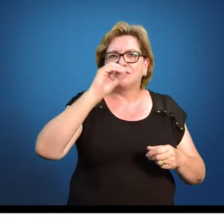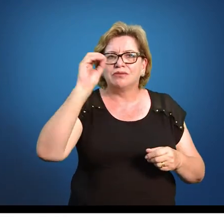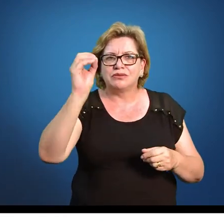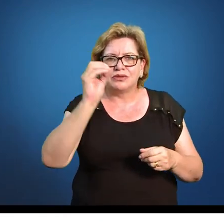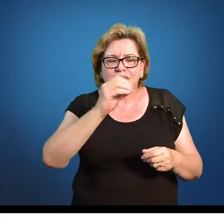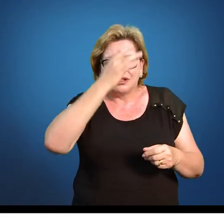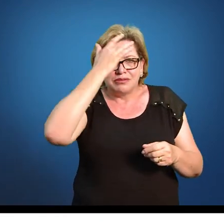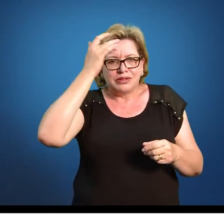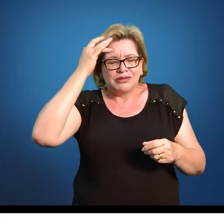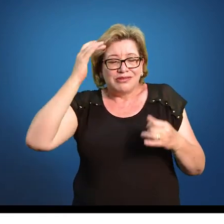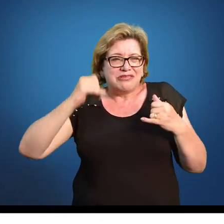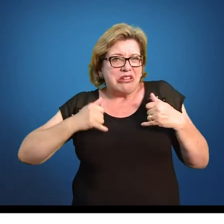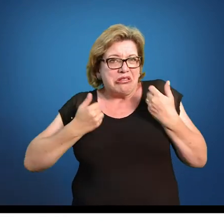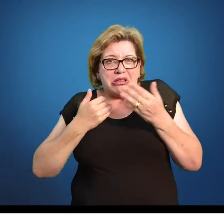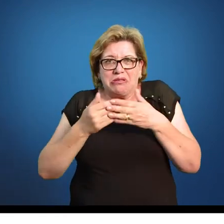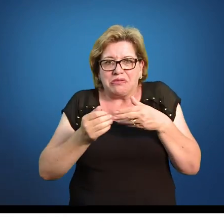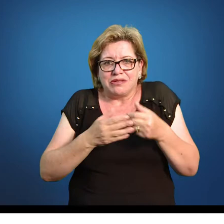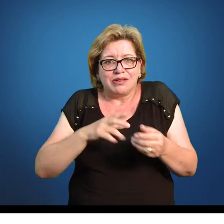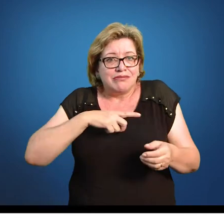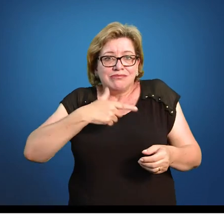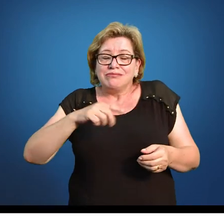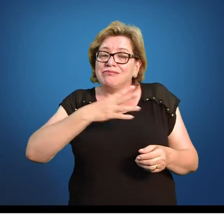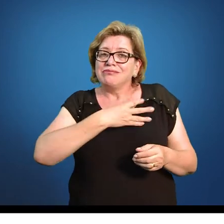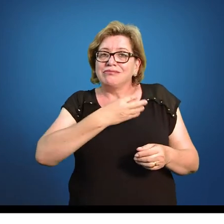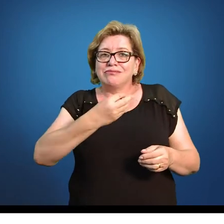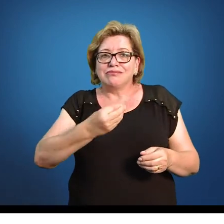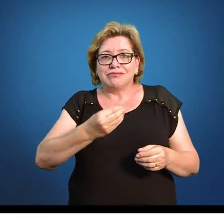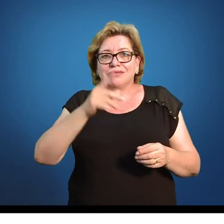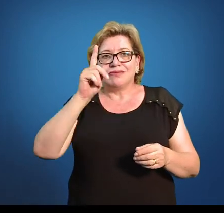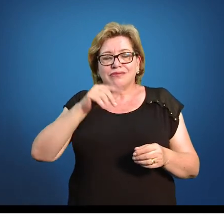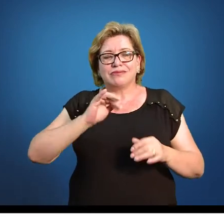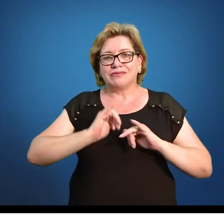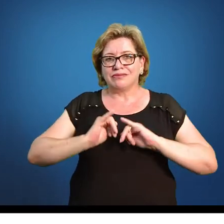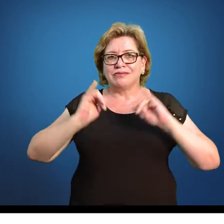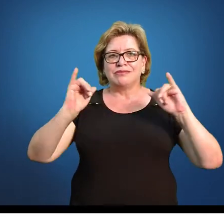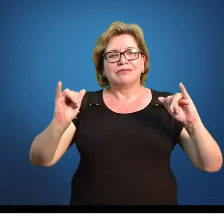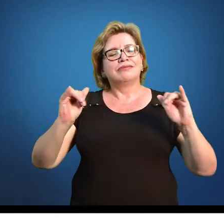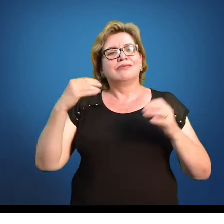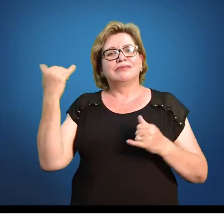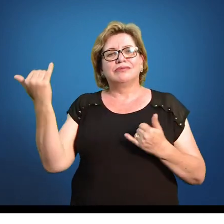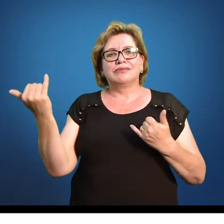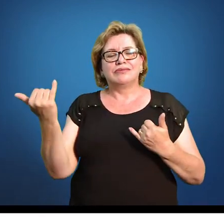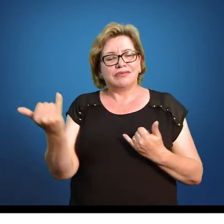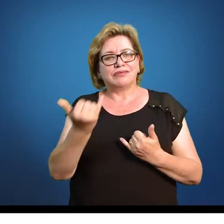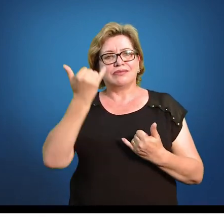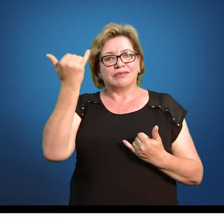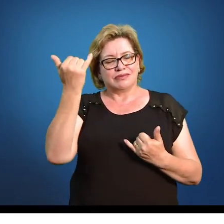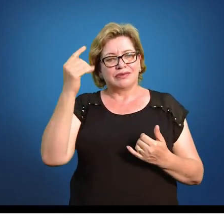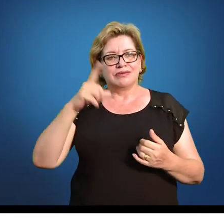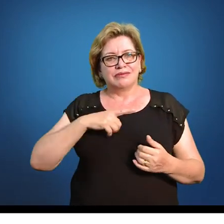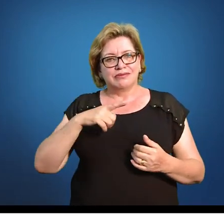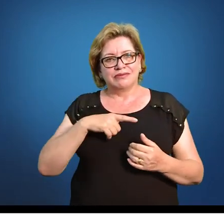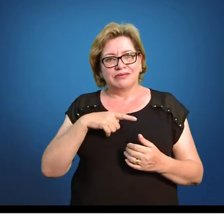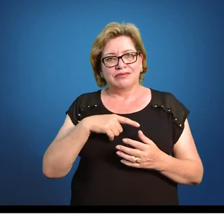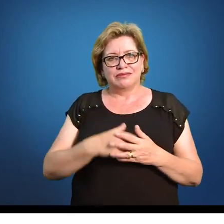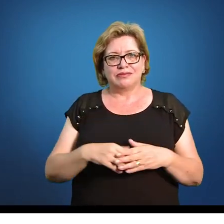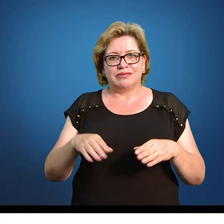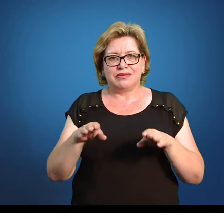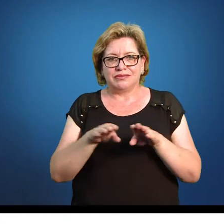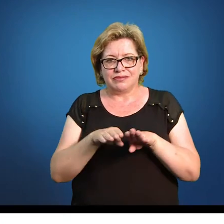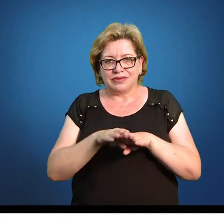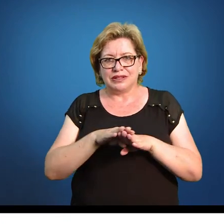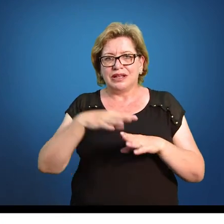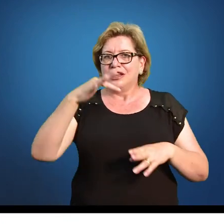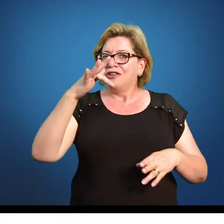etária de tal a tal não têm filhos. E é essa informação que é interessante para nós. Além da frequência